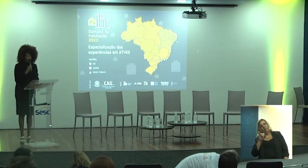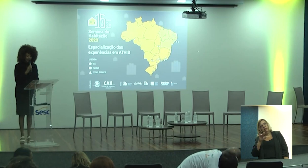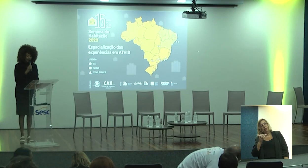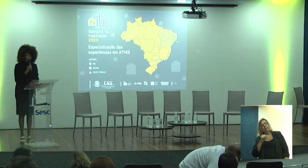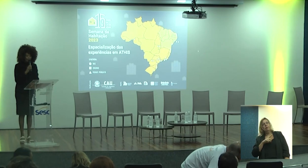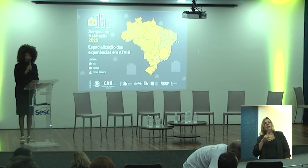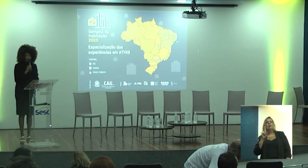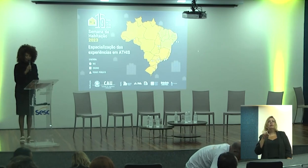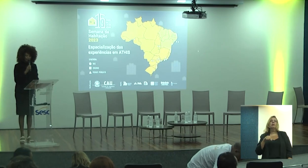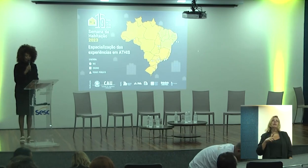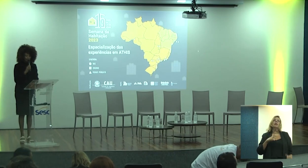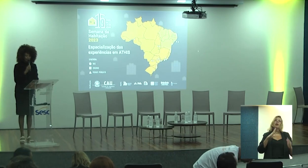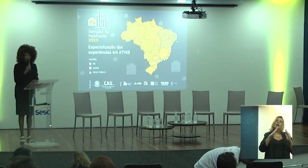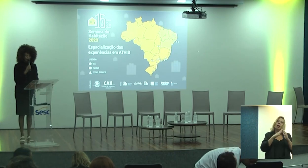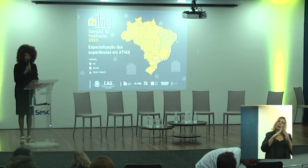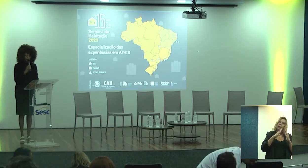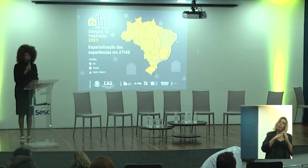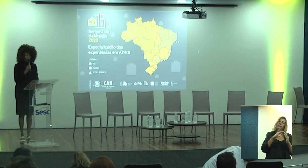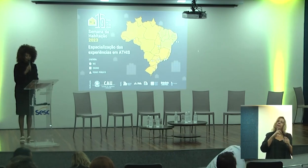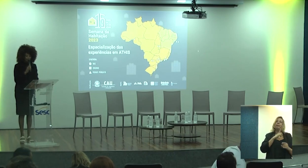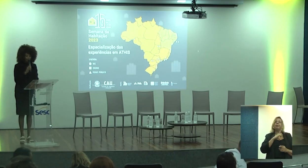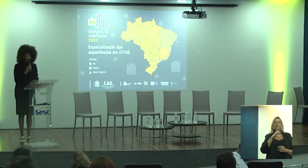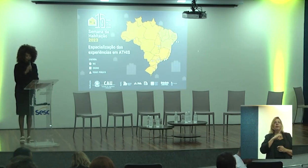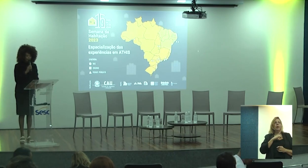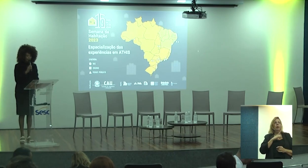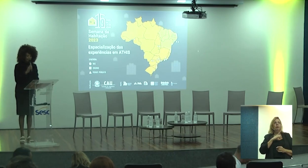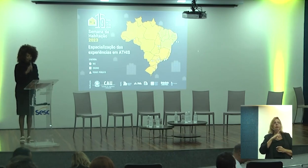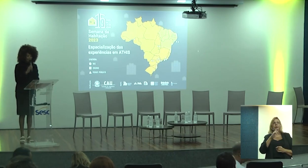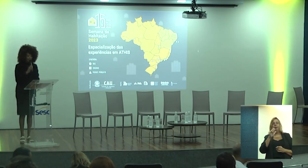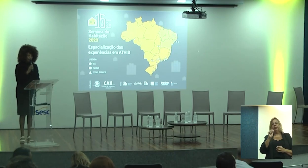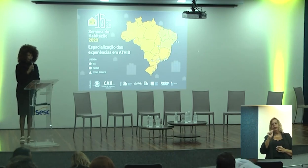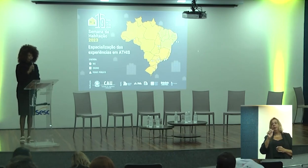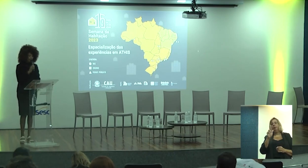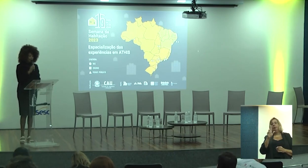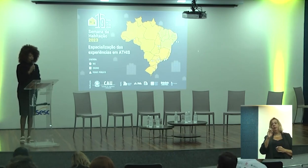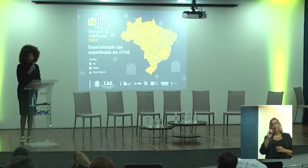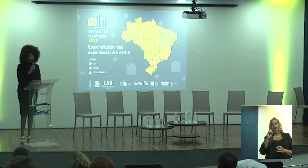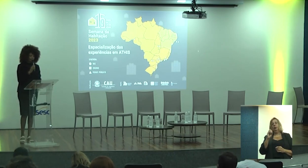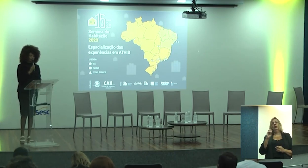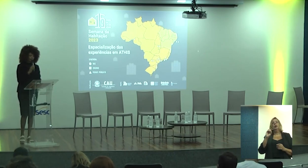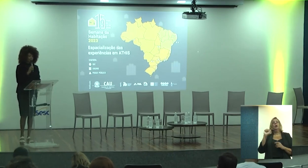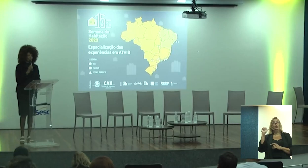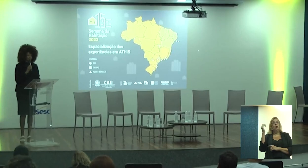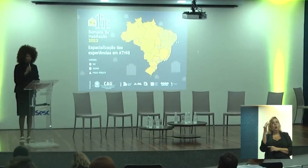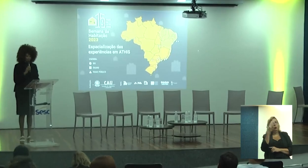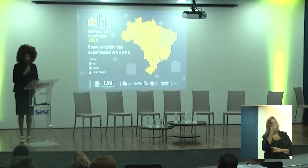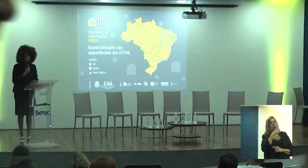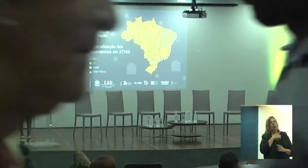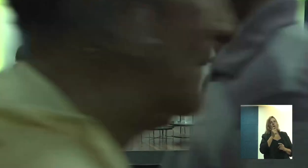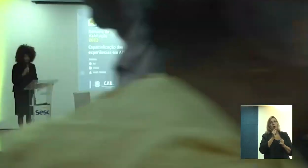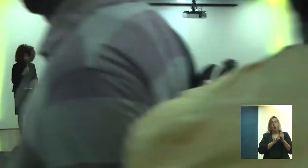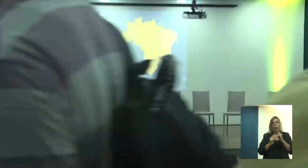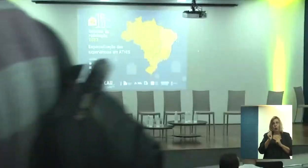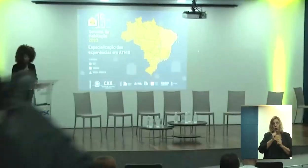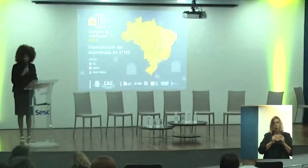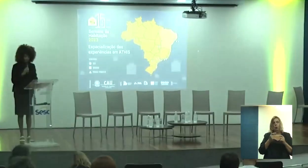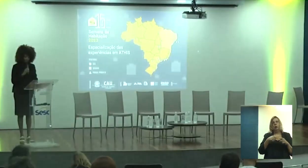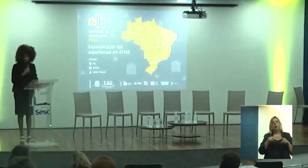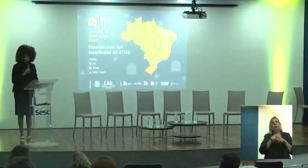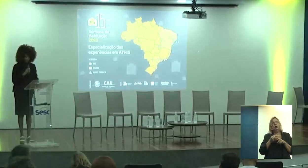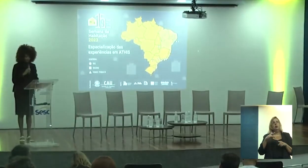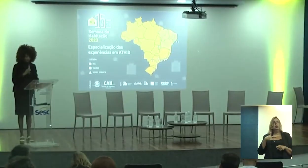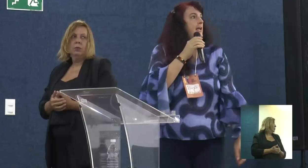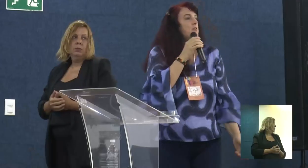CTS, Habitar, Agrologia, Agroecologia, Economia Solidária e Saúde